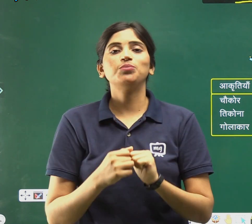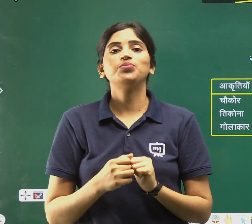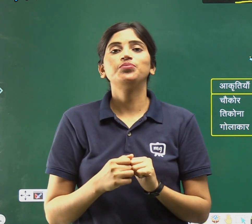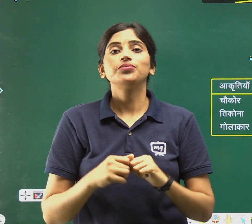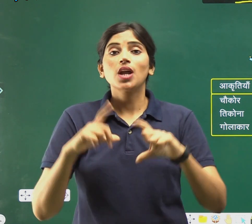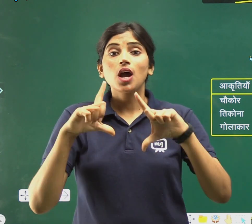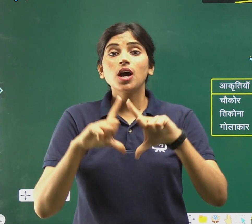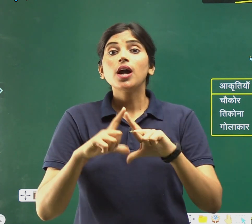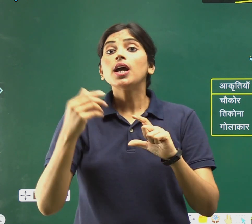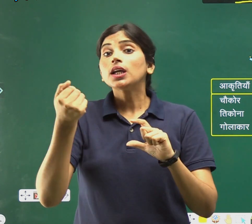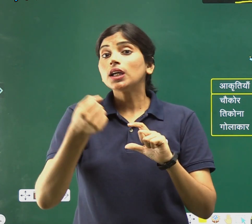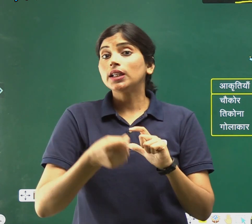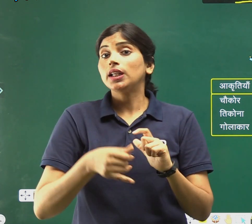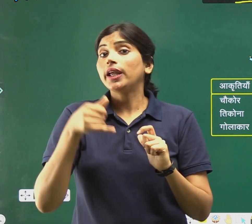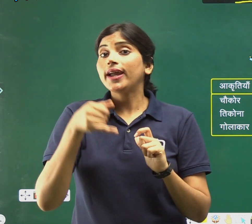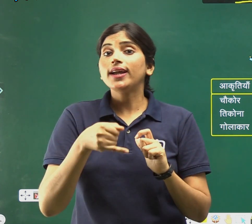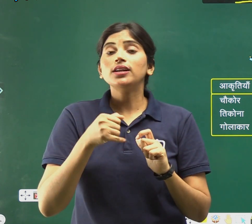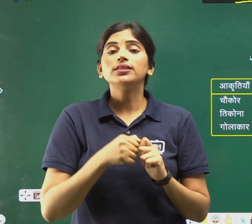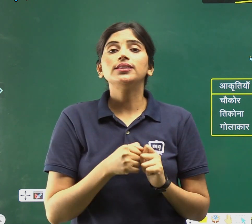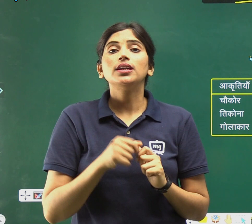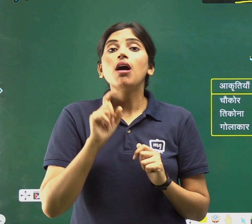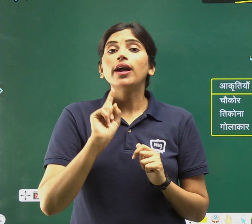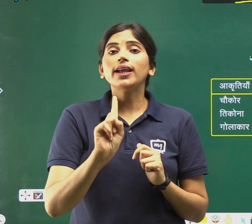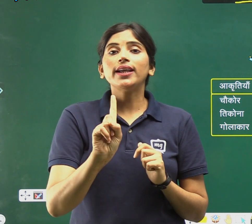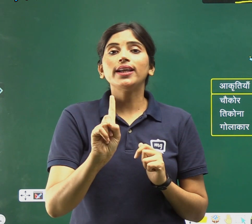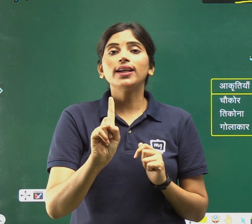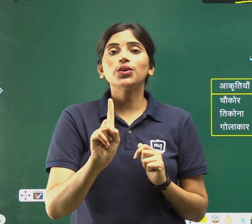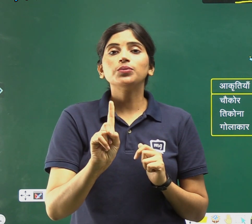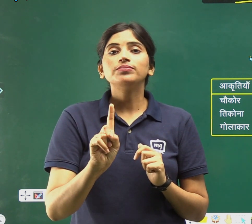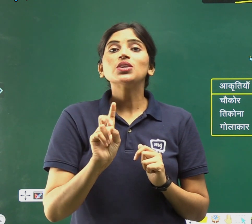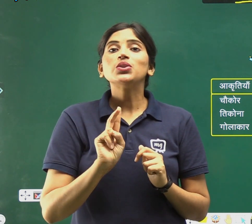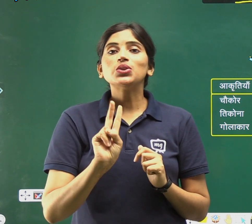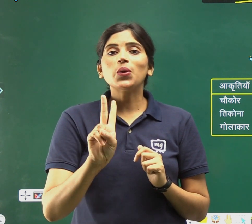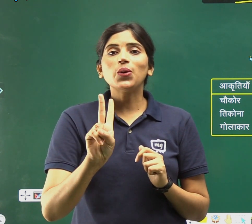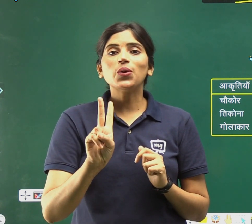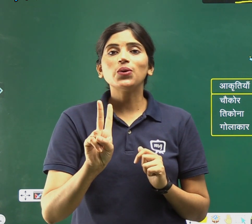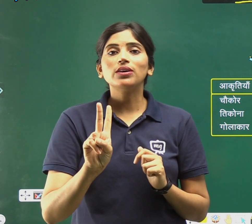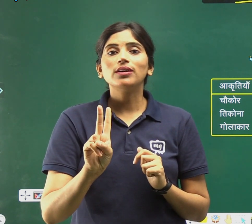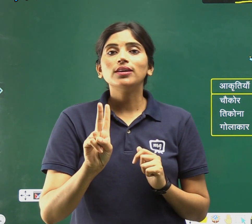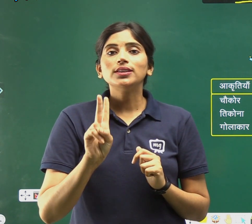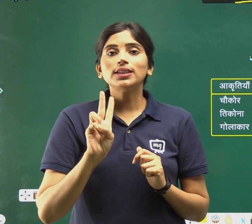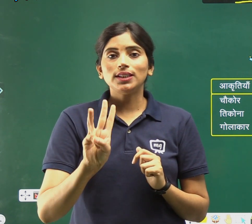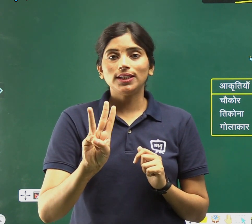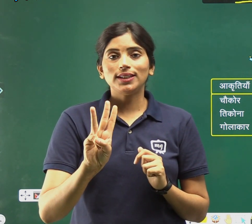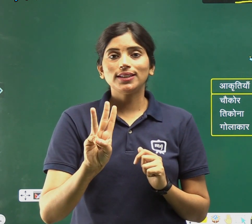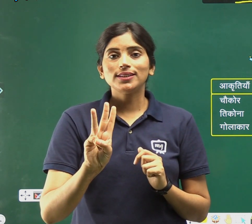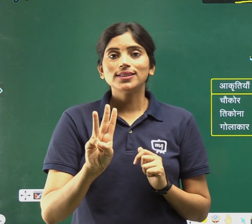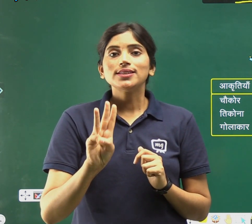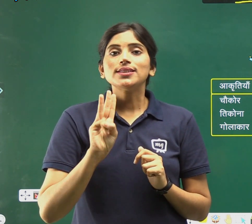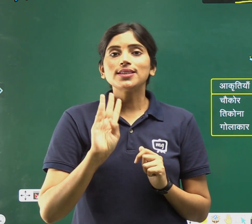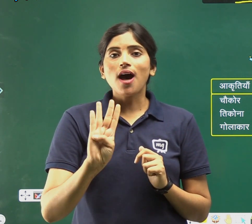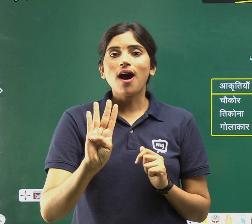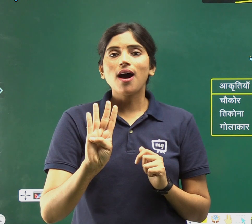तिकोना कितने हैं? एक, दो, तीन,